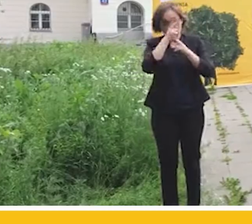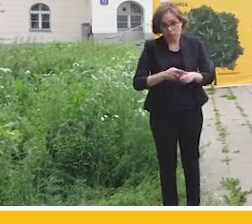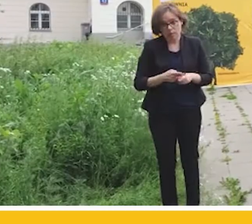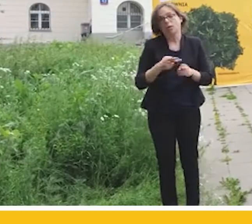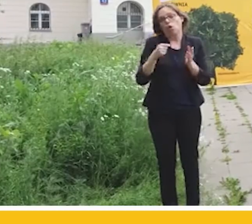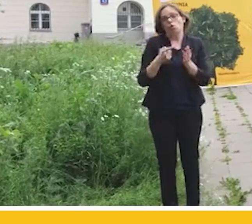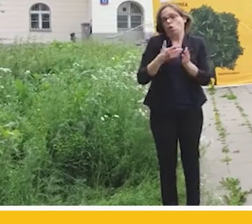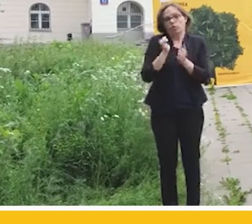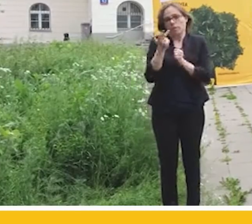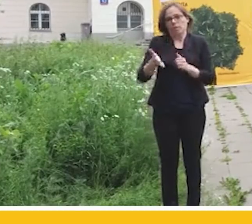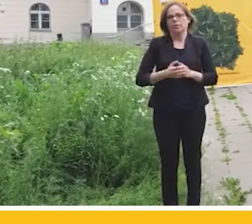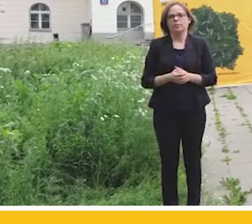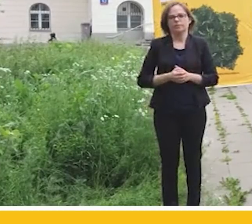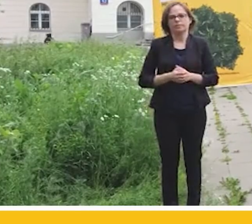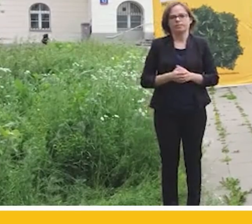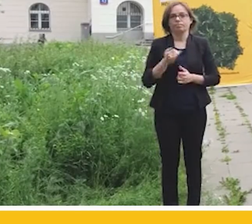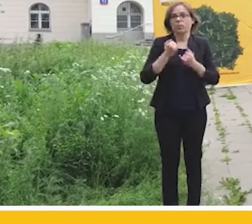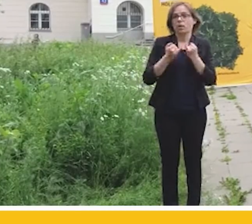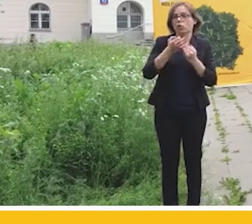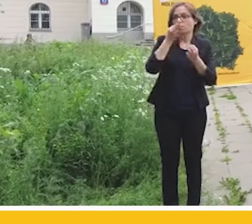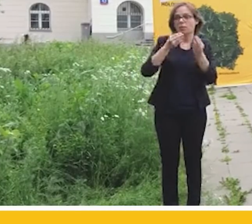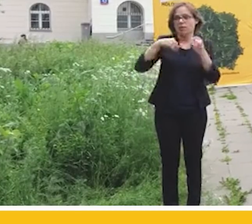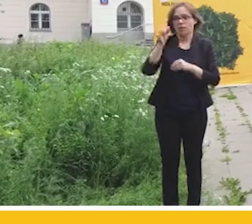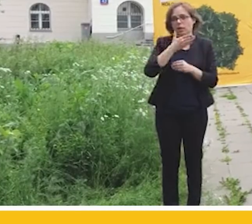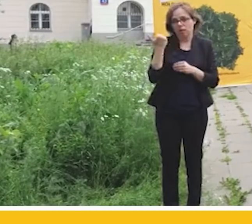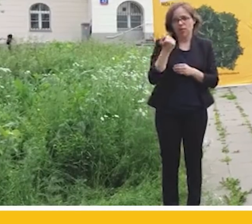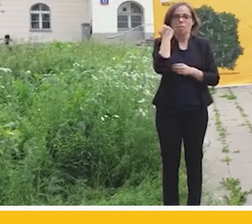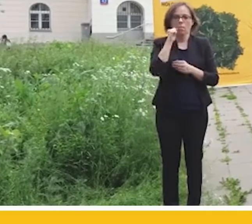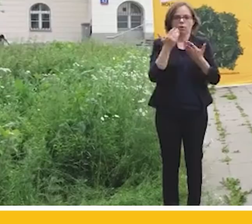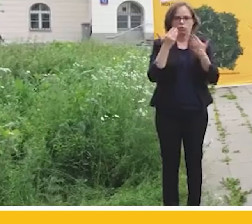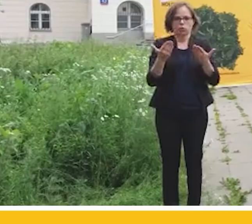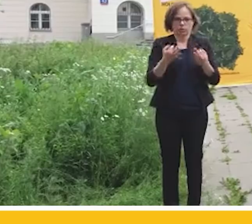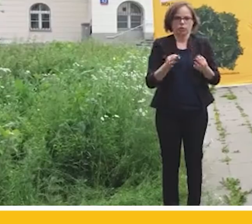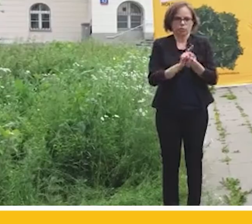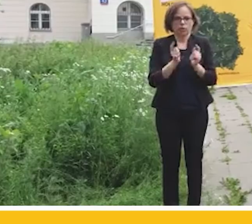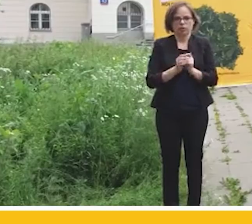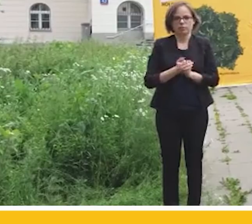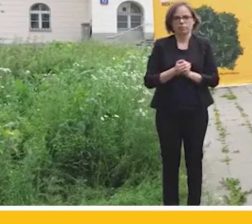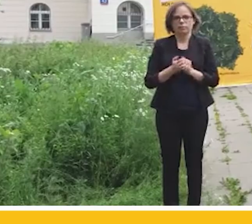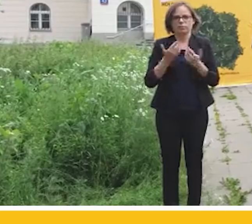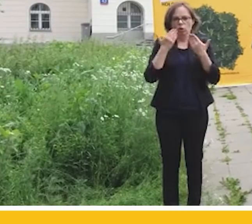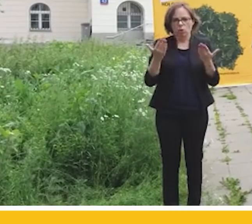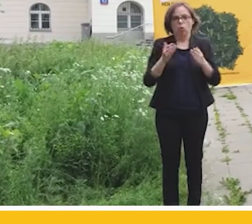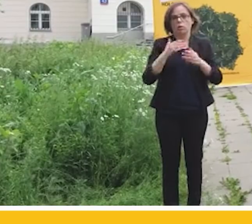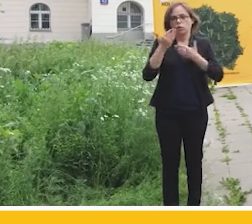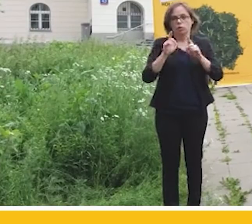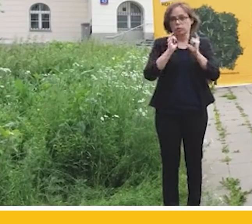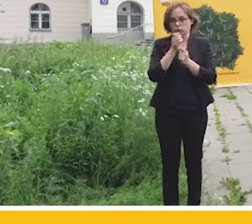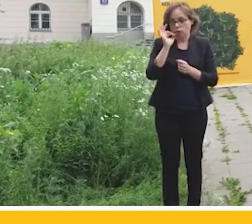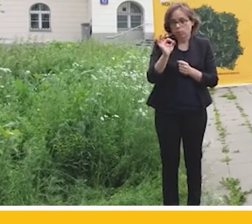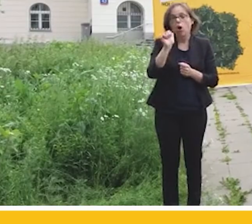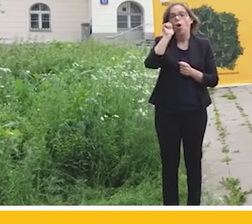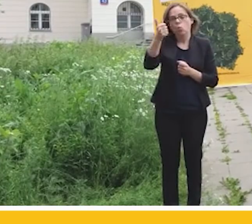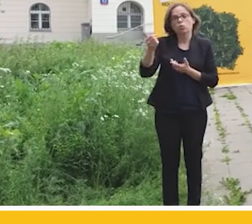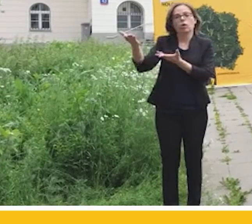Jeśli nie macie państwo więcej pytań, to bardzo dziękujemy za to spotkanie. Dziękuję bardzo. Wszystkiego dobrego. A jutro zapraszamy na